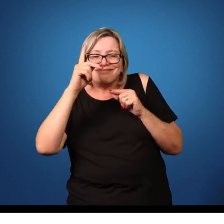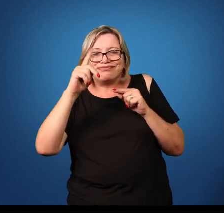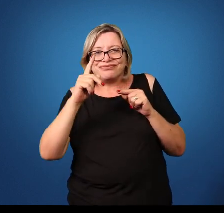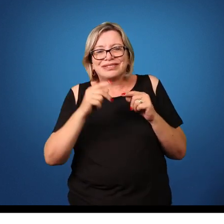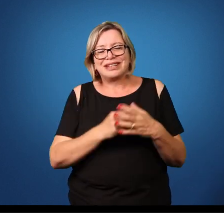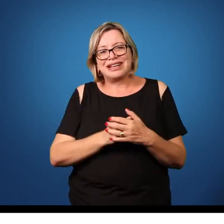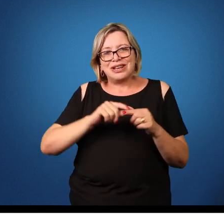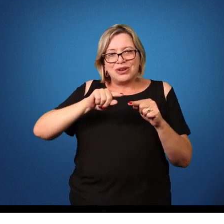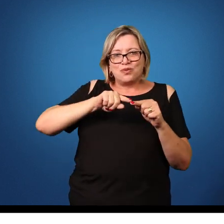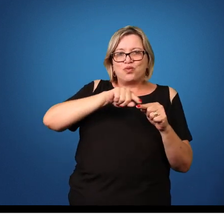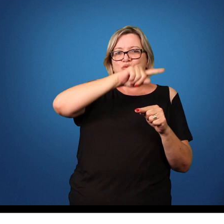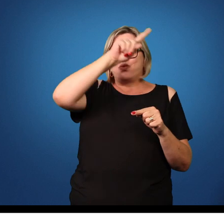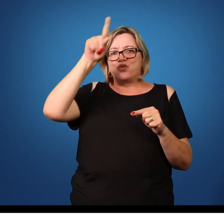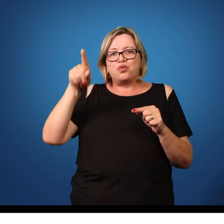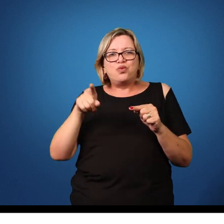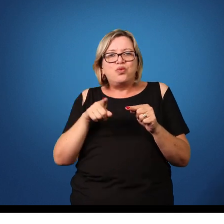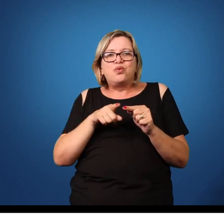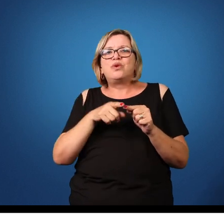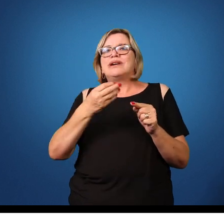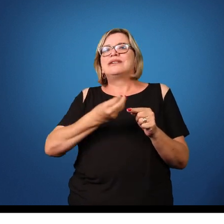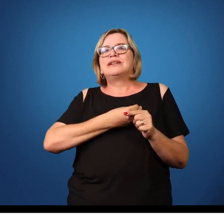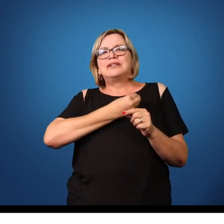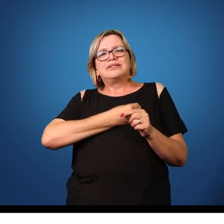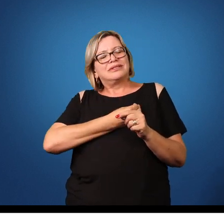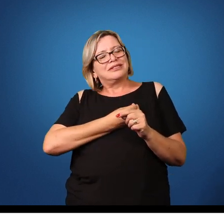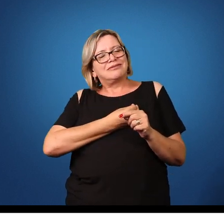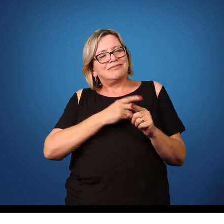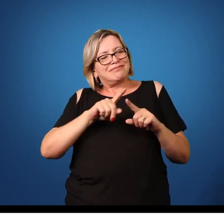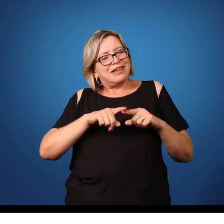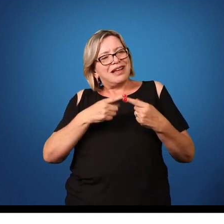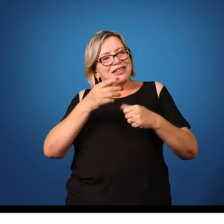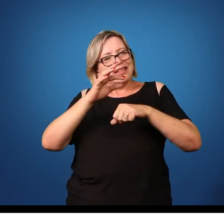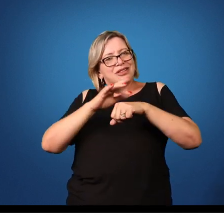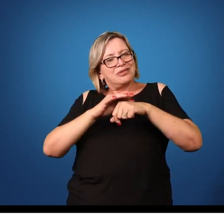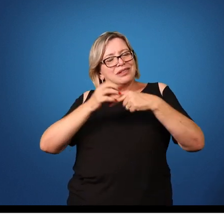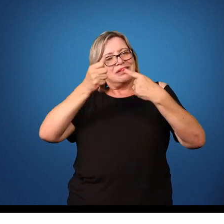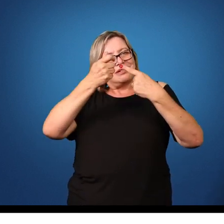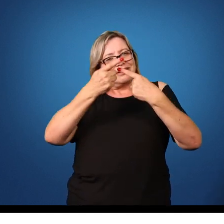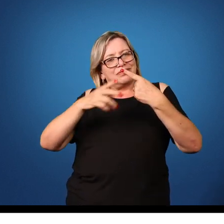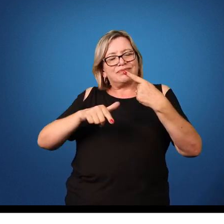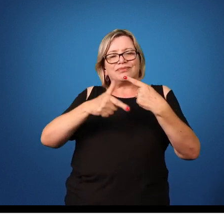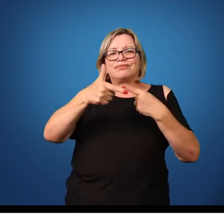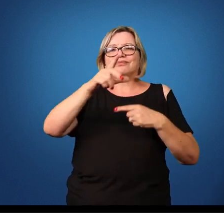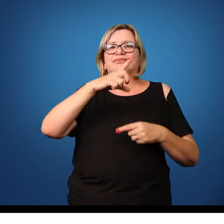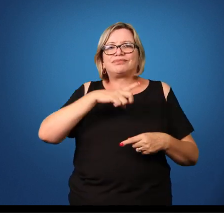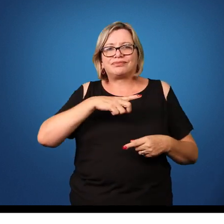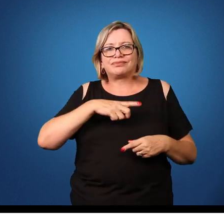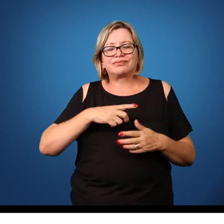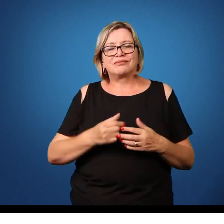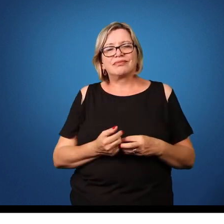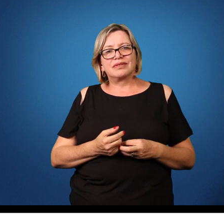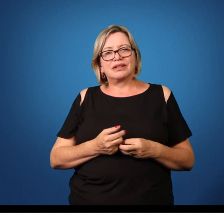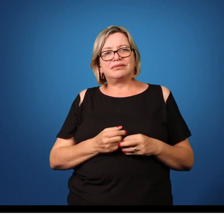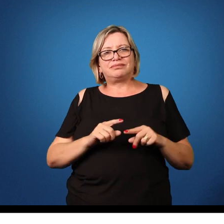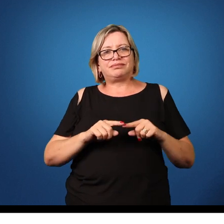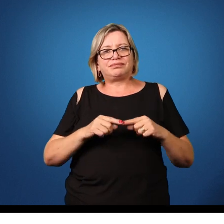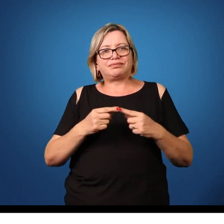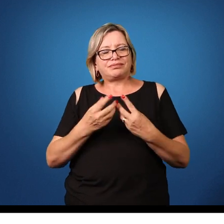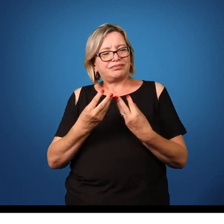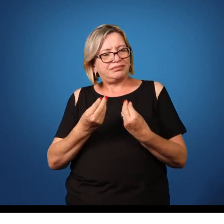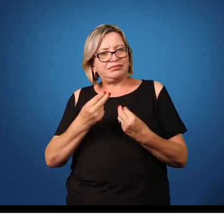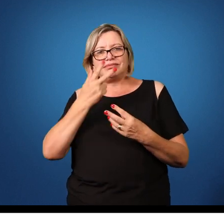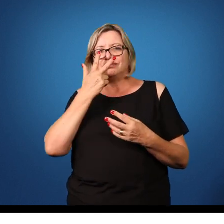ciclos biológicos. Obviamente que a doença em si é caracterizada por outros sintomas e tal, mas muitas